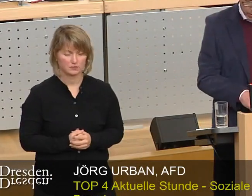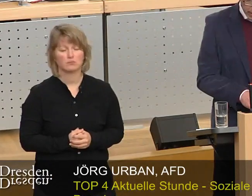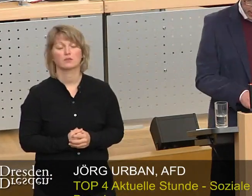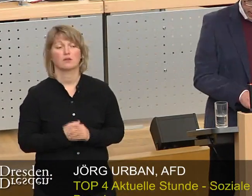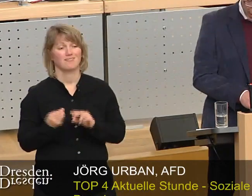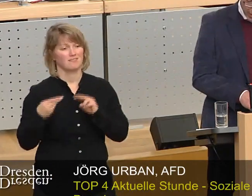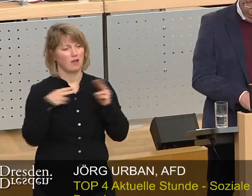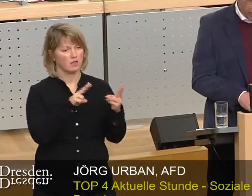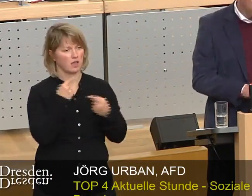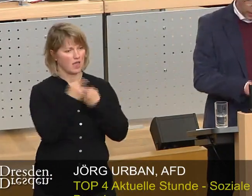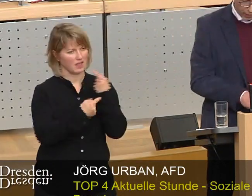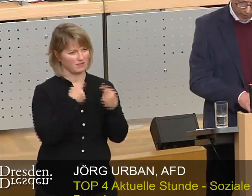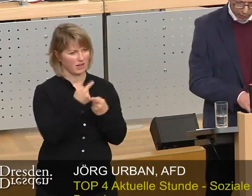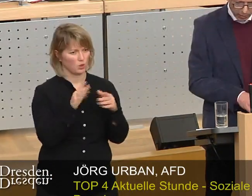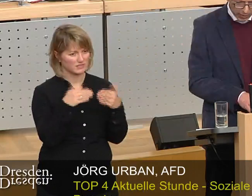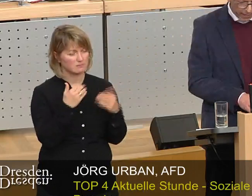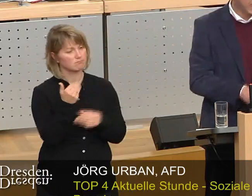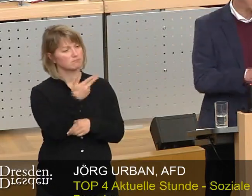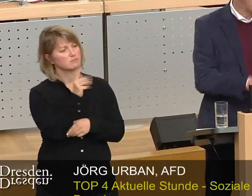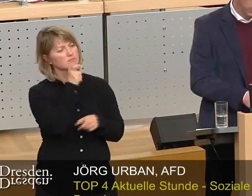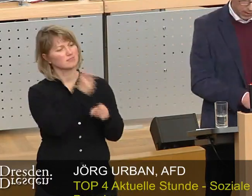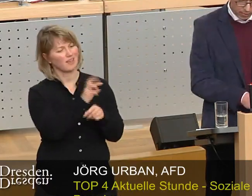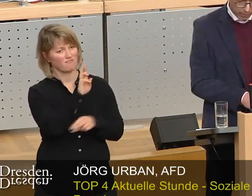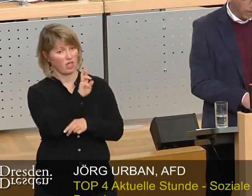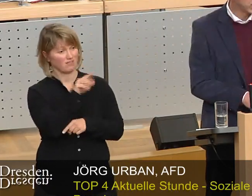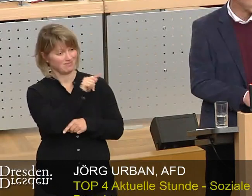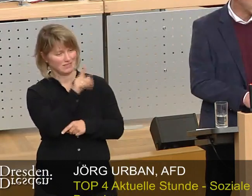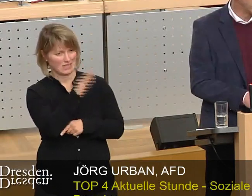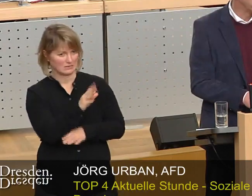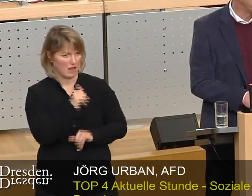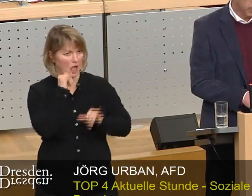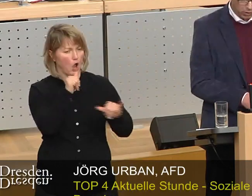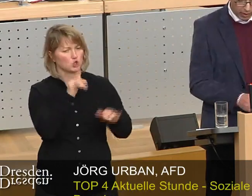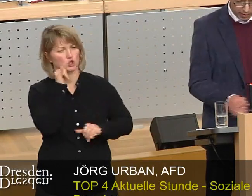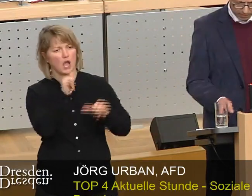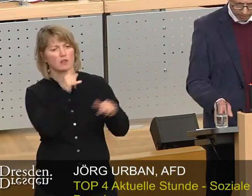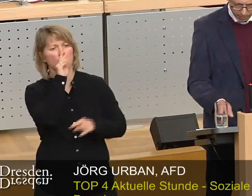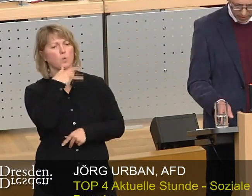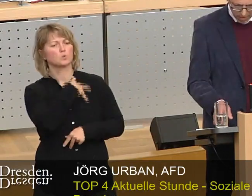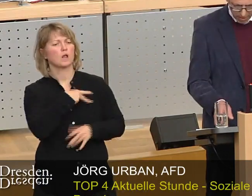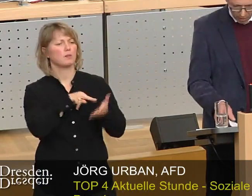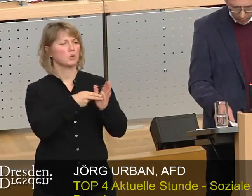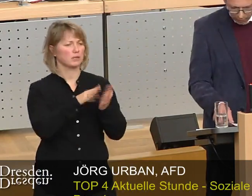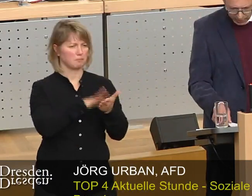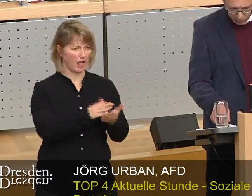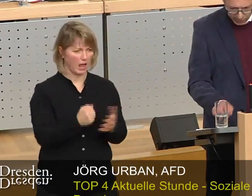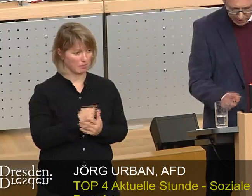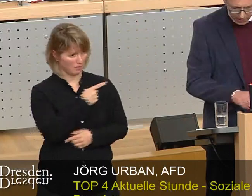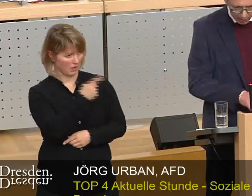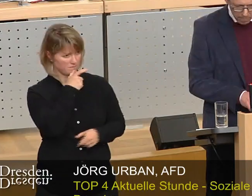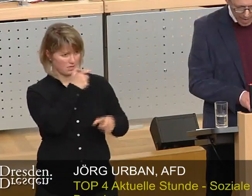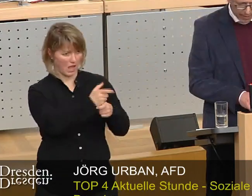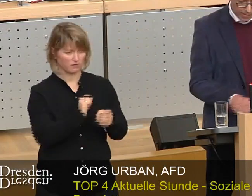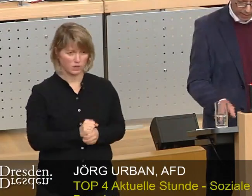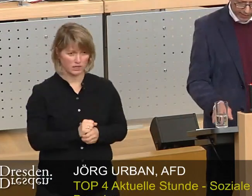Entwicklung sind aber genau jene mitverantwortlich, die jetzt am lautesten nach sozialer Politik schreien. Obwohl der Fiskus